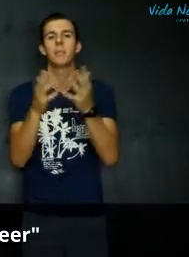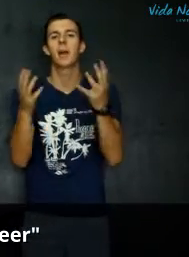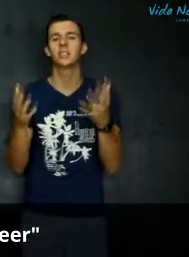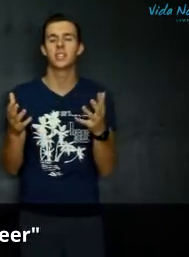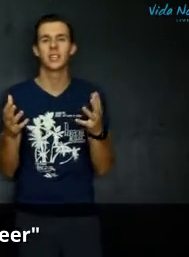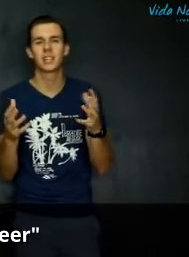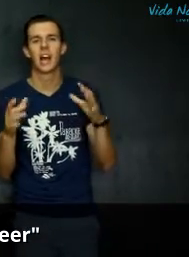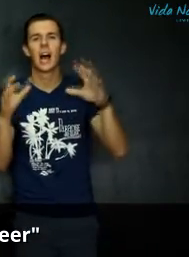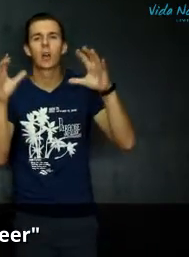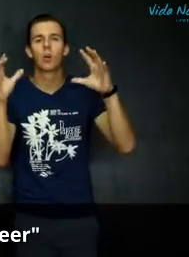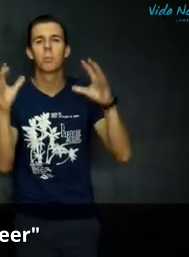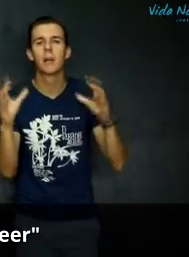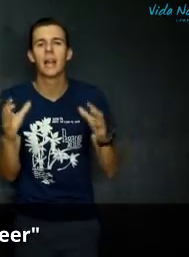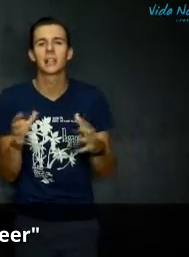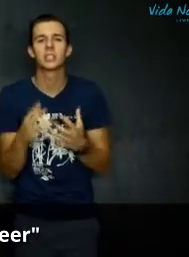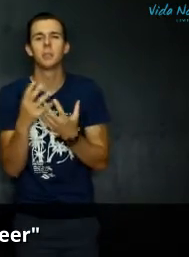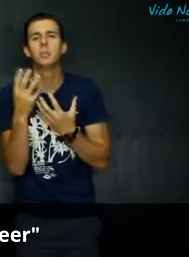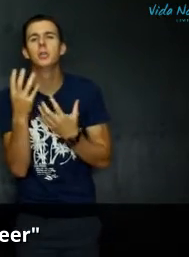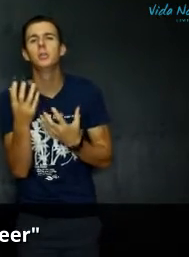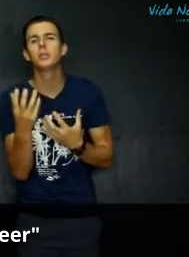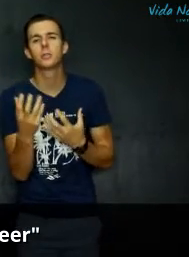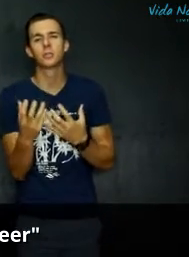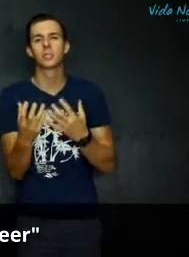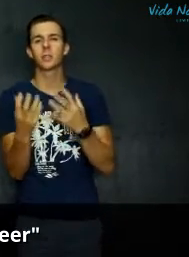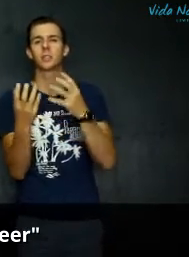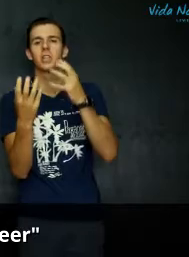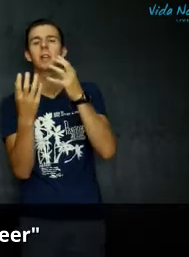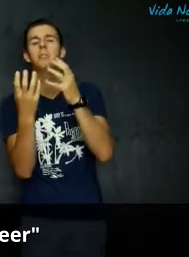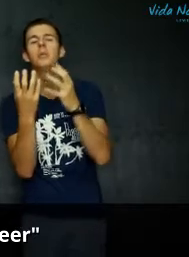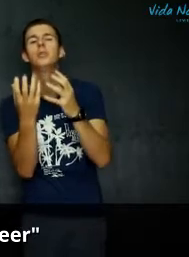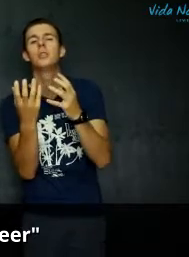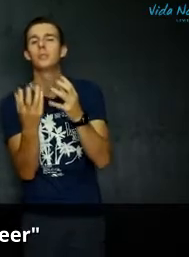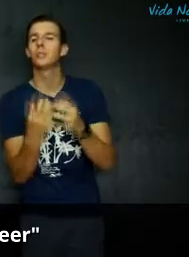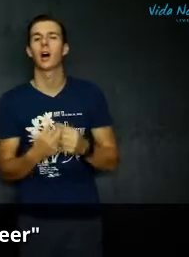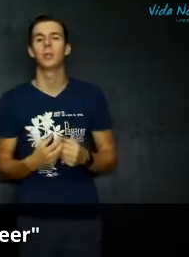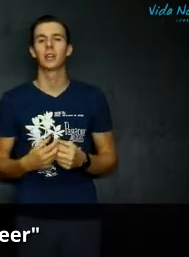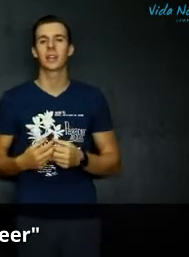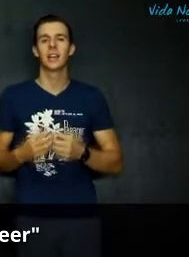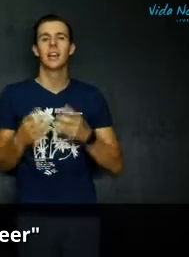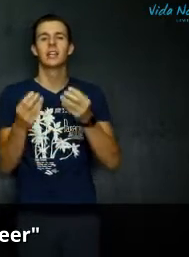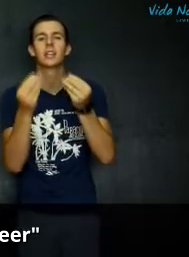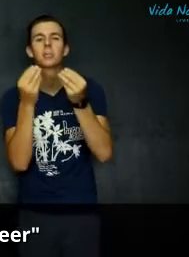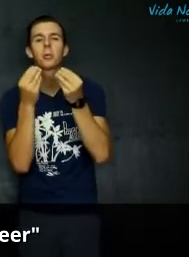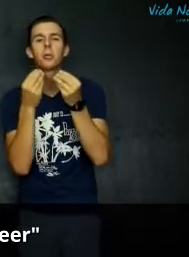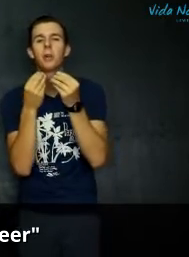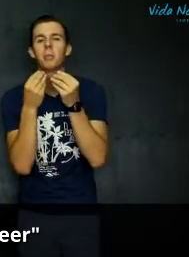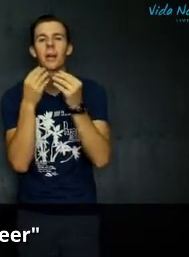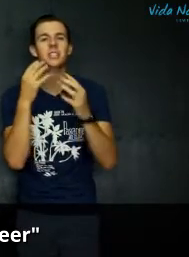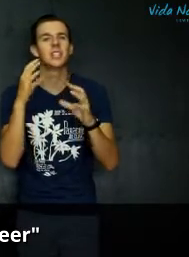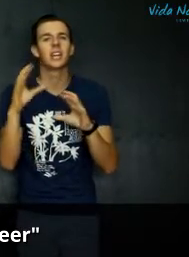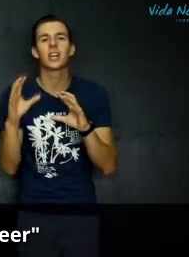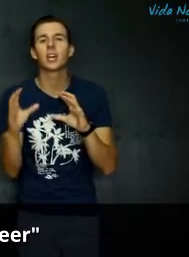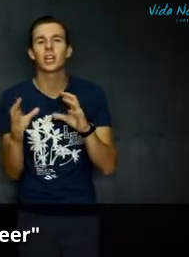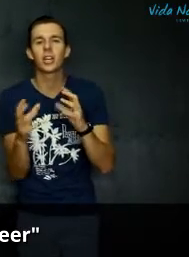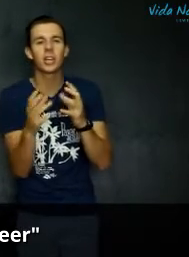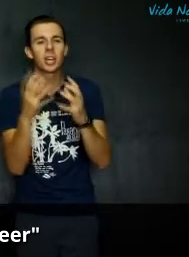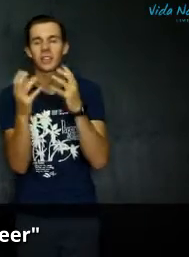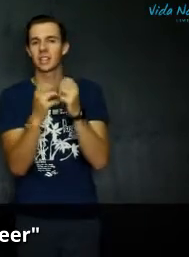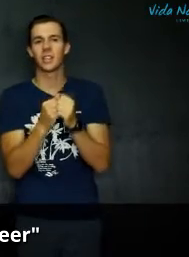imagine dit a komplekse beautiful saus in a beautiful houwerkie. Dit pro amazing die gere wat nie